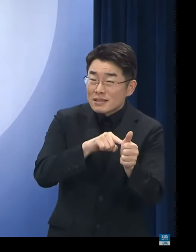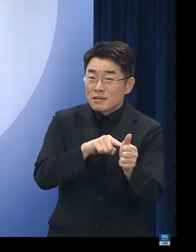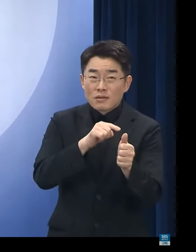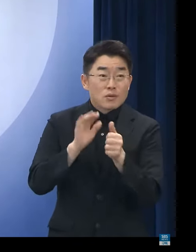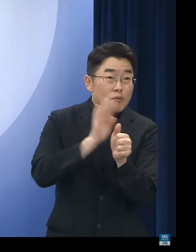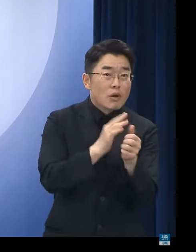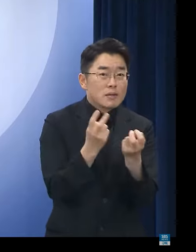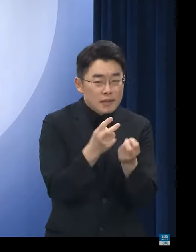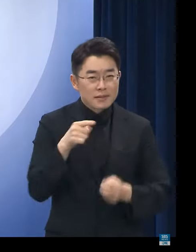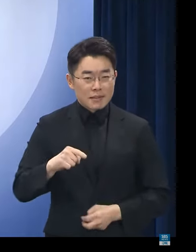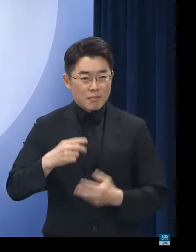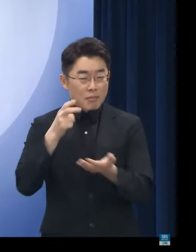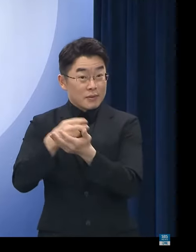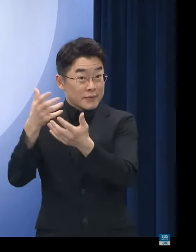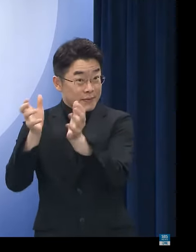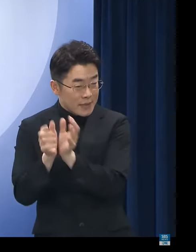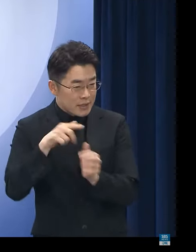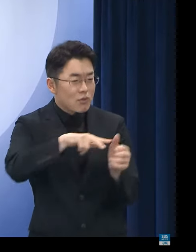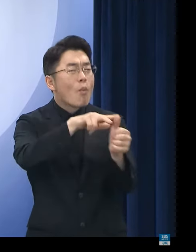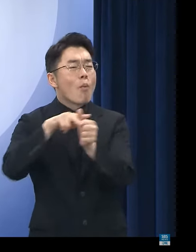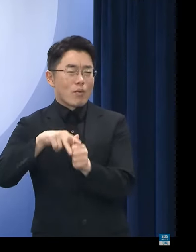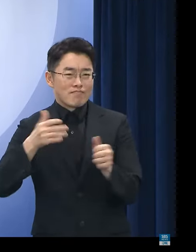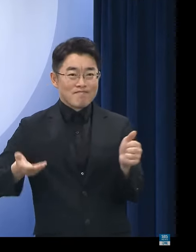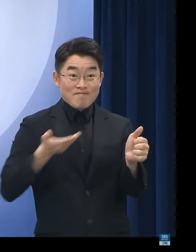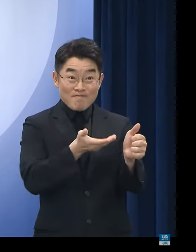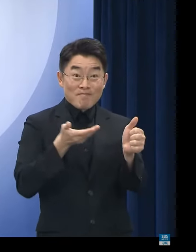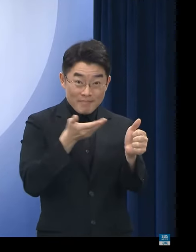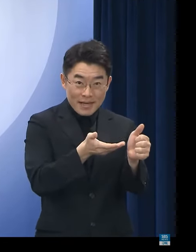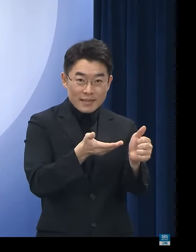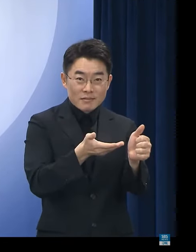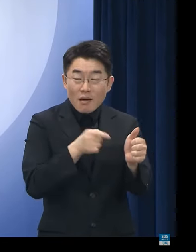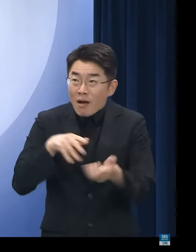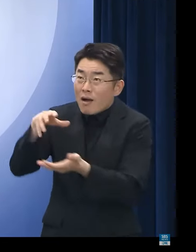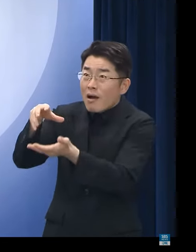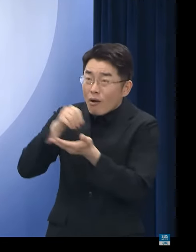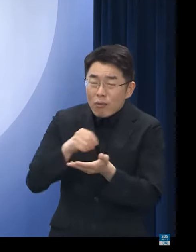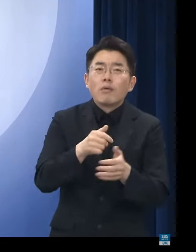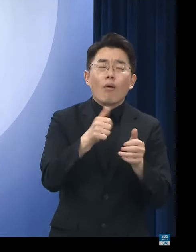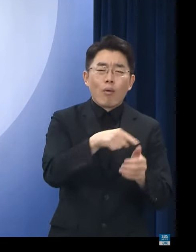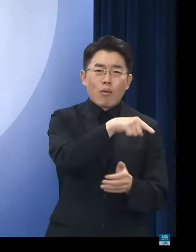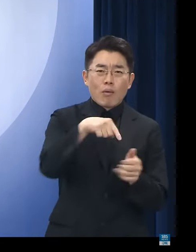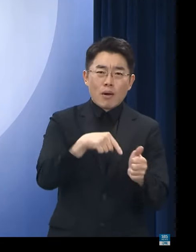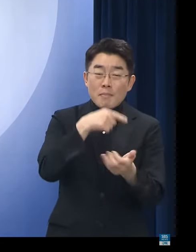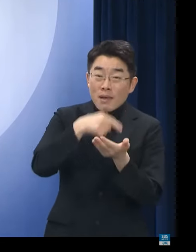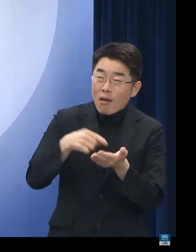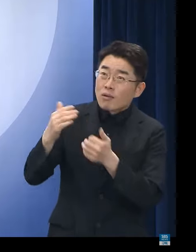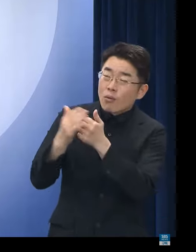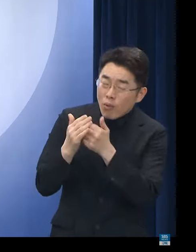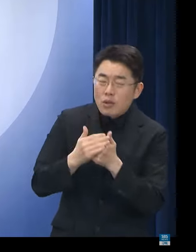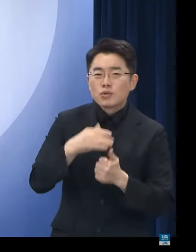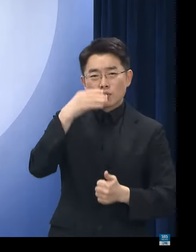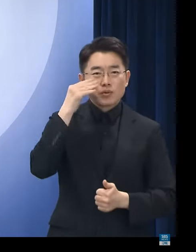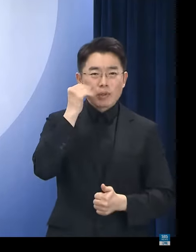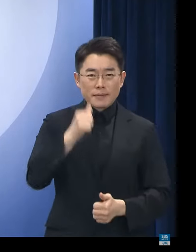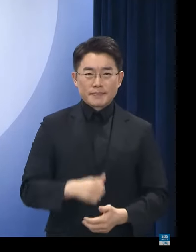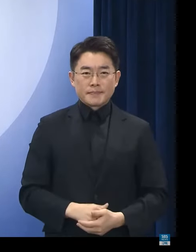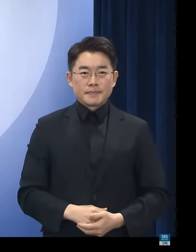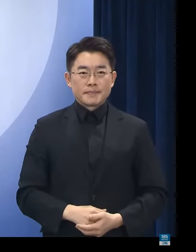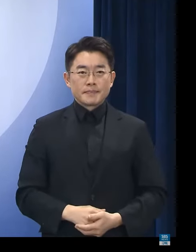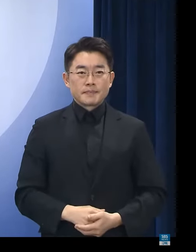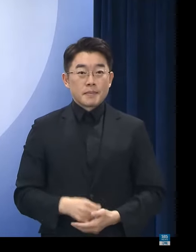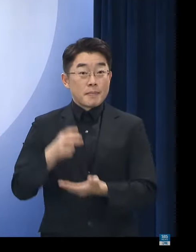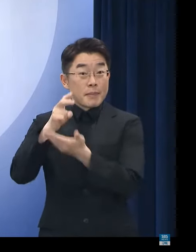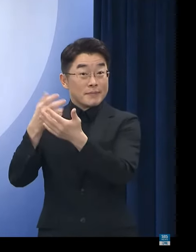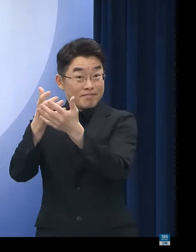피해자 결정을 위해서 필요한 전세사기 피해 조사 정보 제공 요청에도 신속하게 대응했고 법무부에서